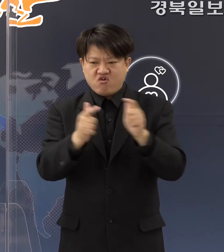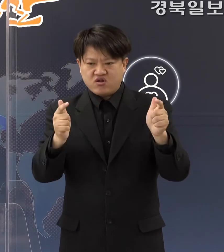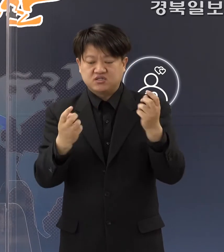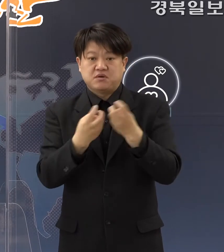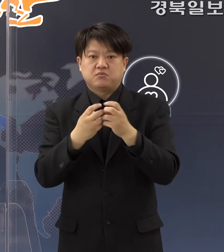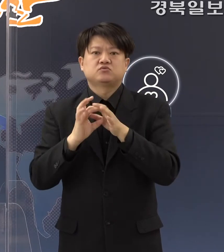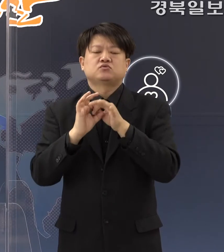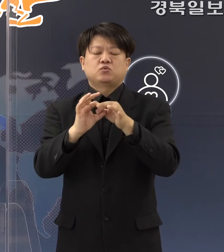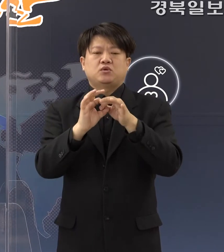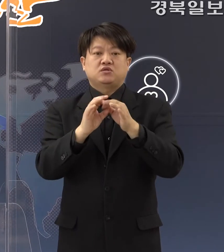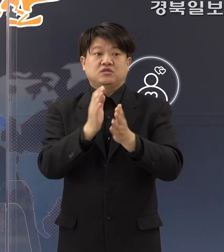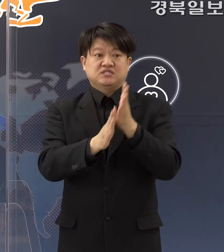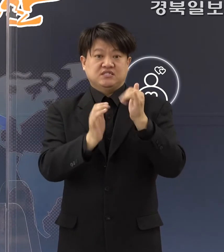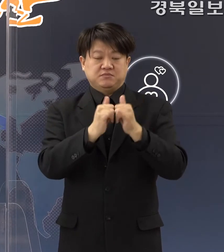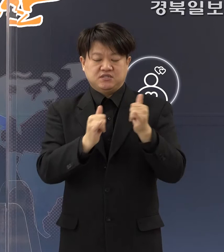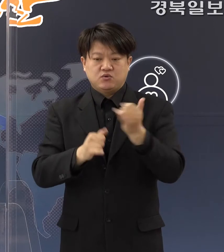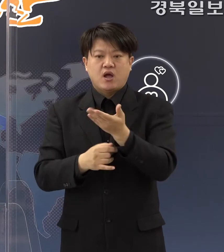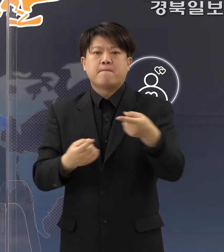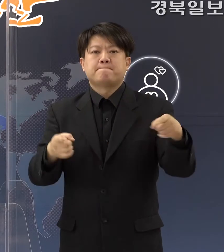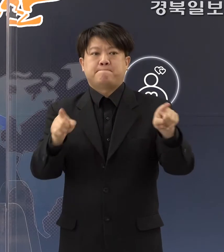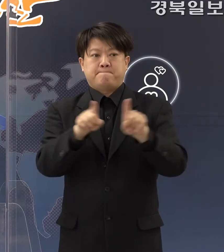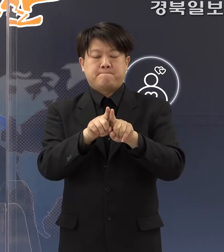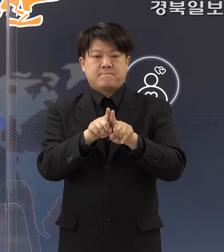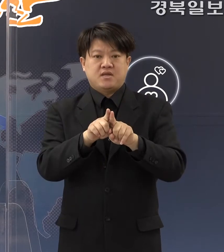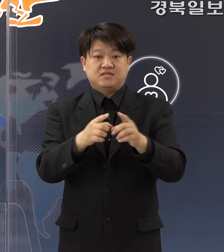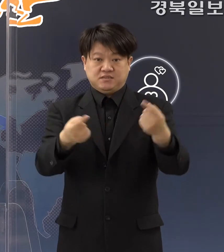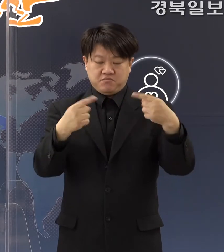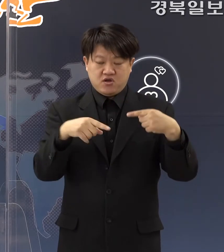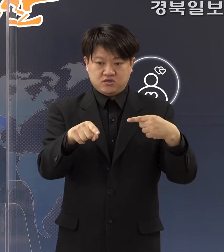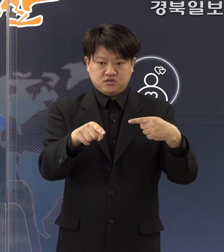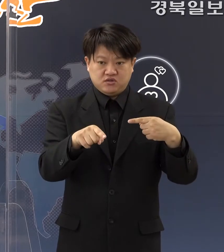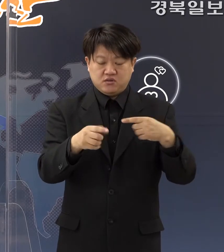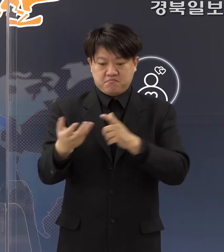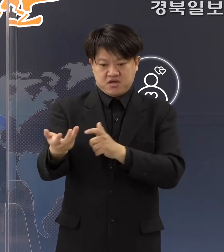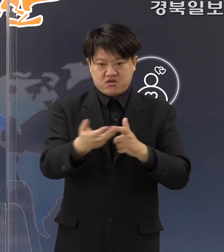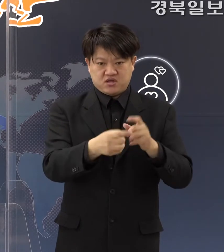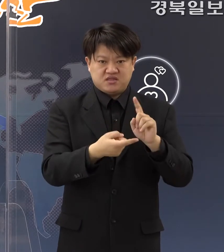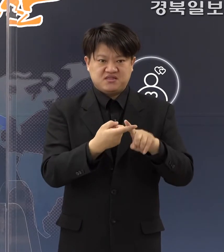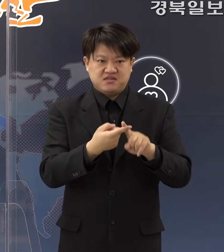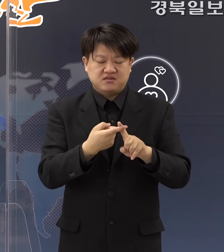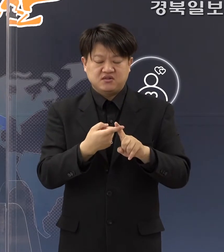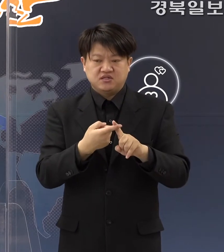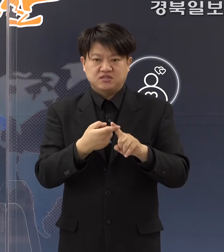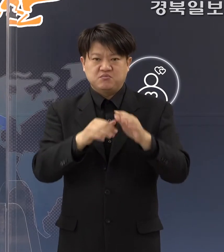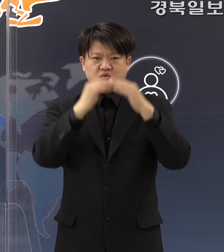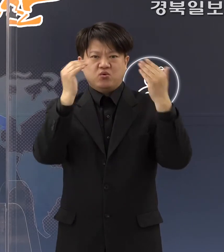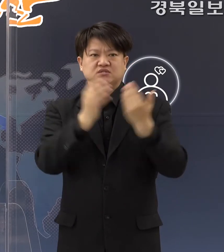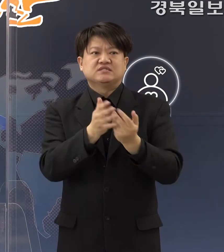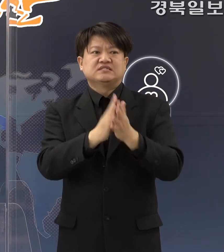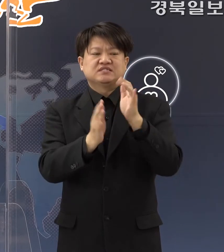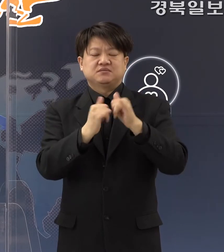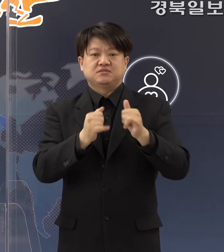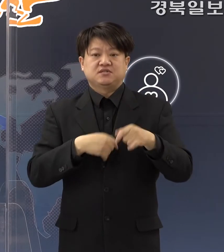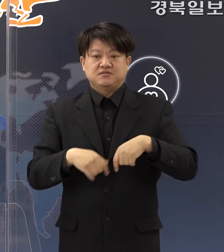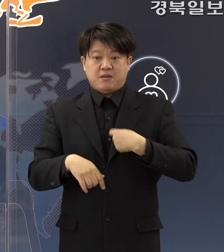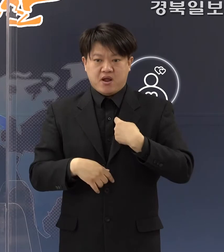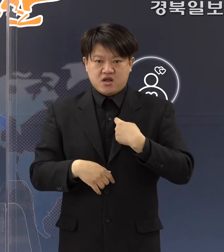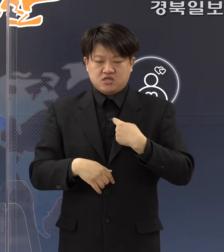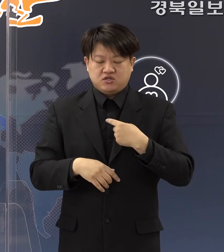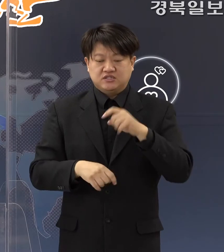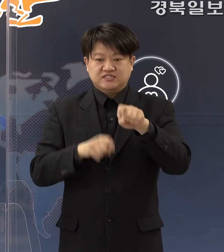통해서 시민들과 함께 참여해서 방역에 대한 전 시민의 자발적인 실천과